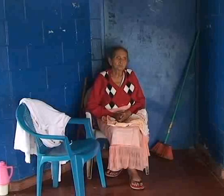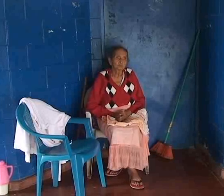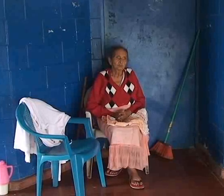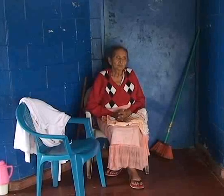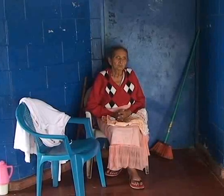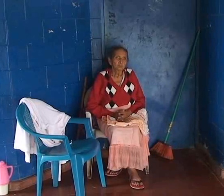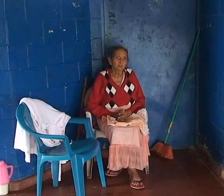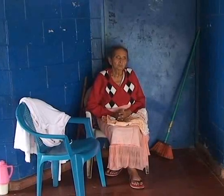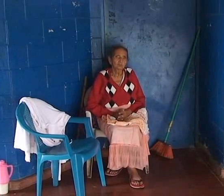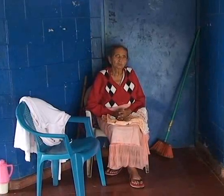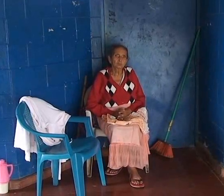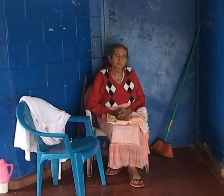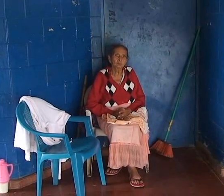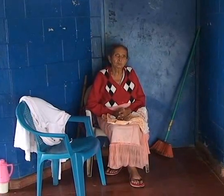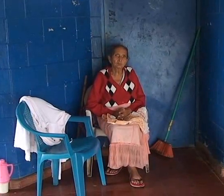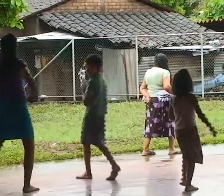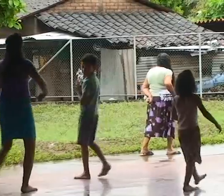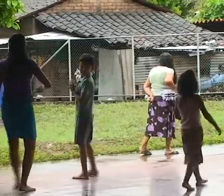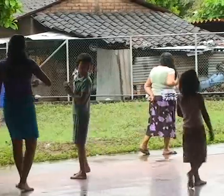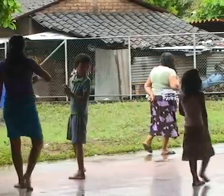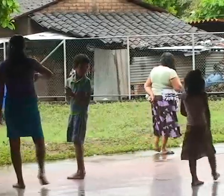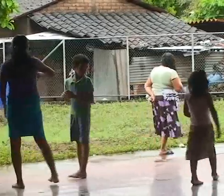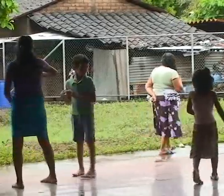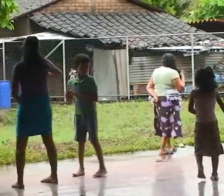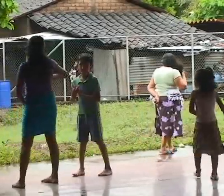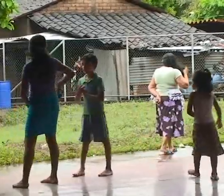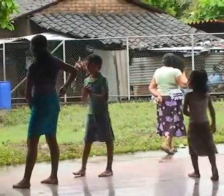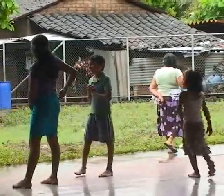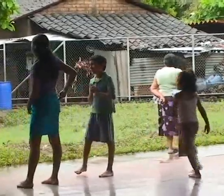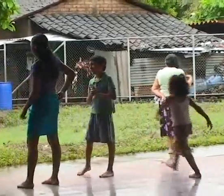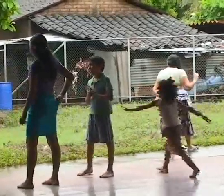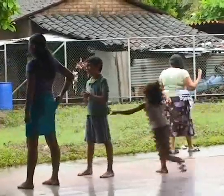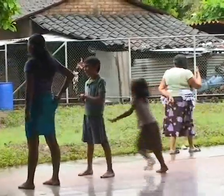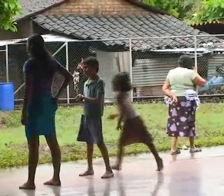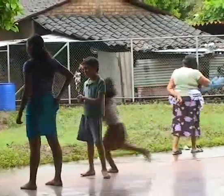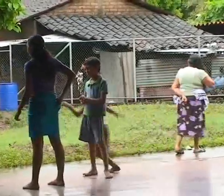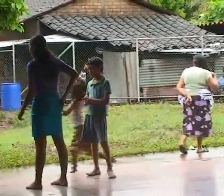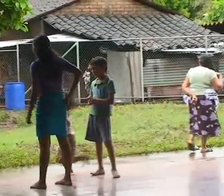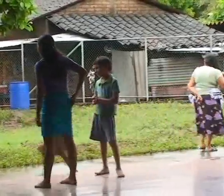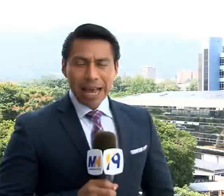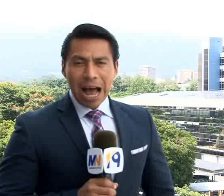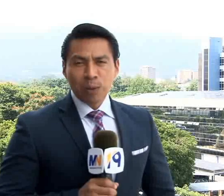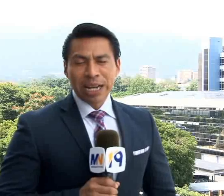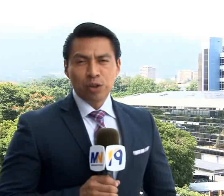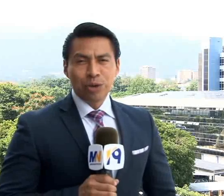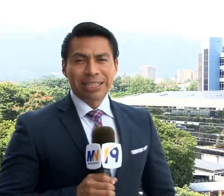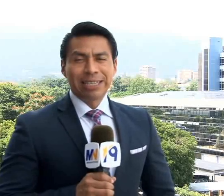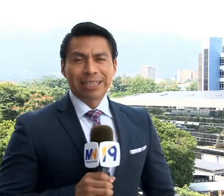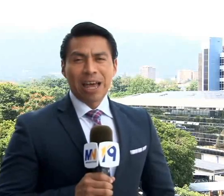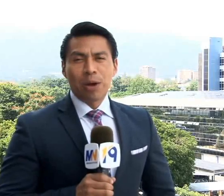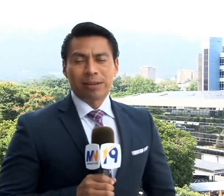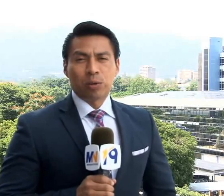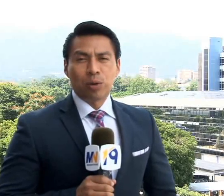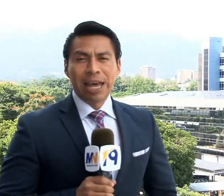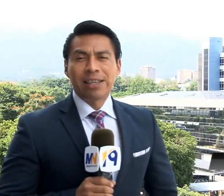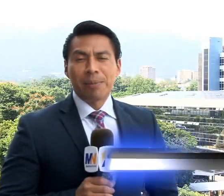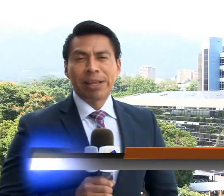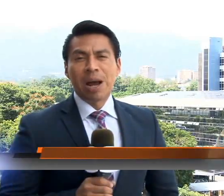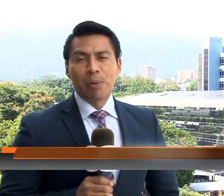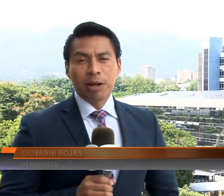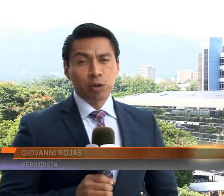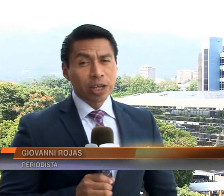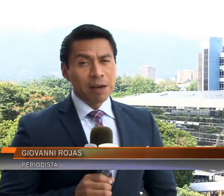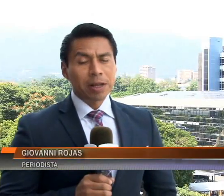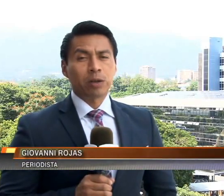Además, informó que las familias que permanecían en siete albergues ya regresaron a sus casas. Aunque las lluvias han cesado, las autoridades